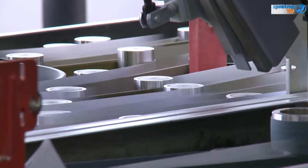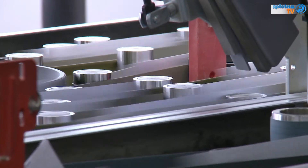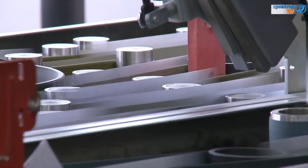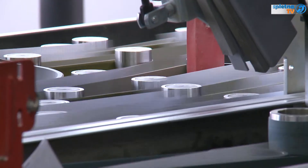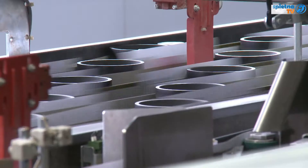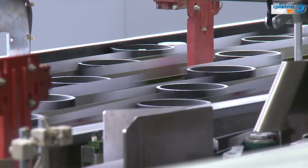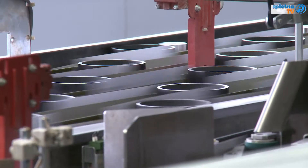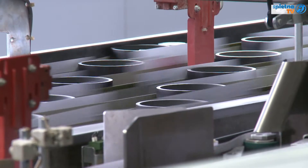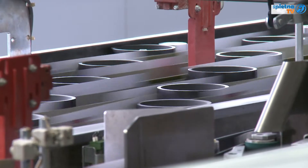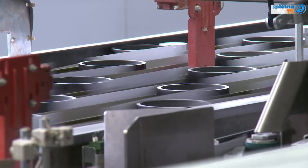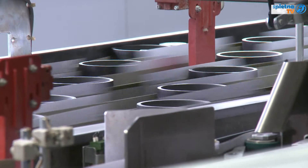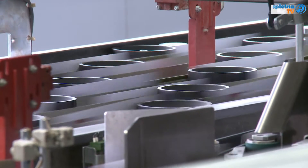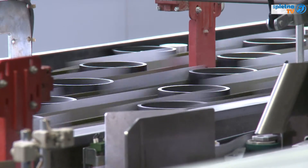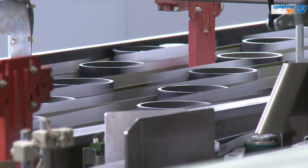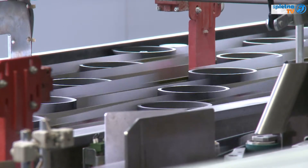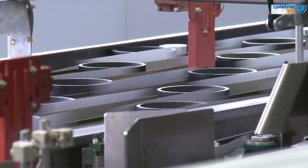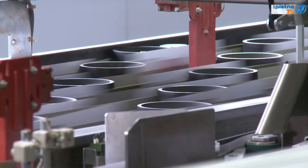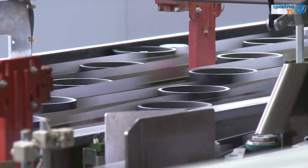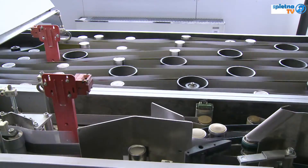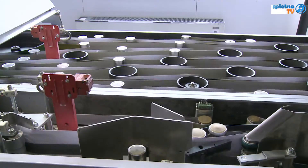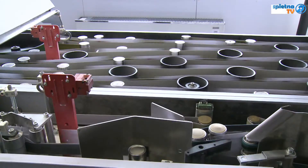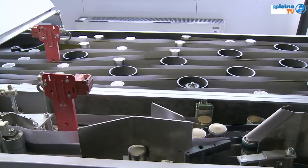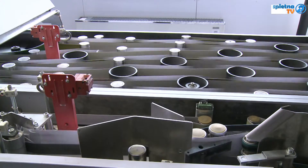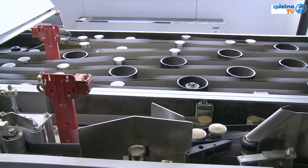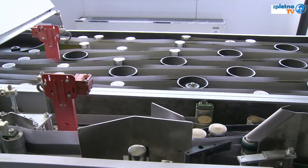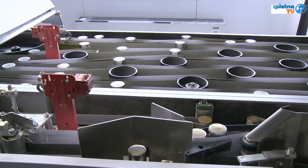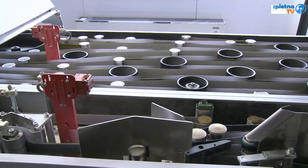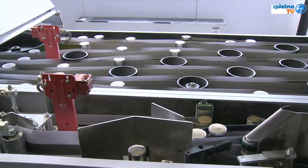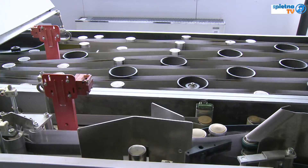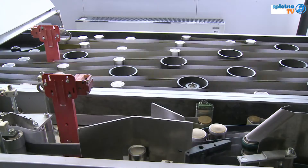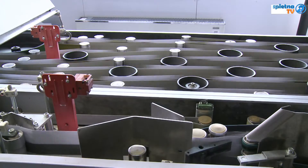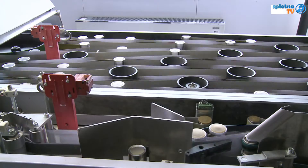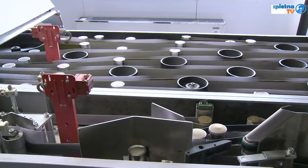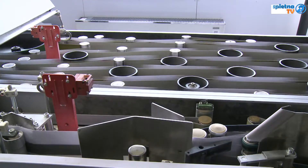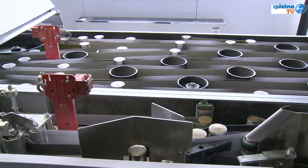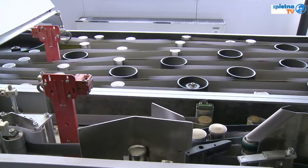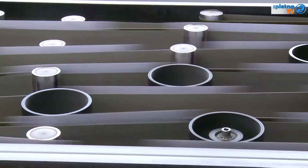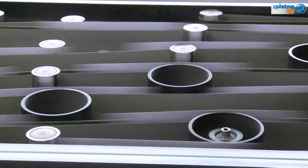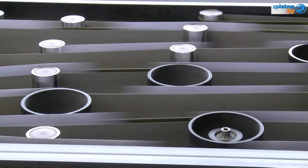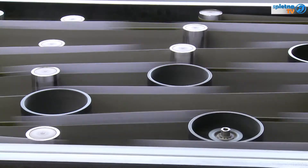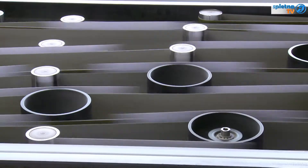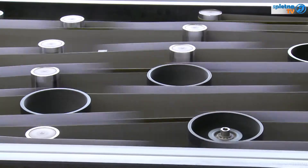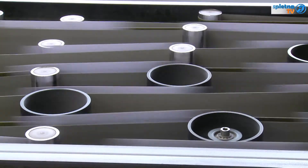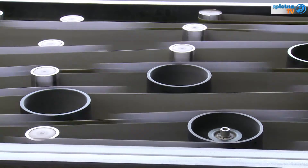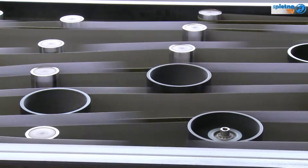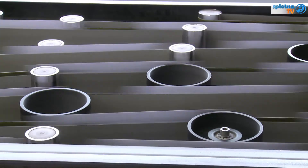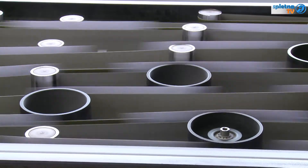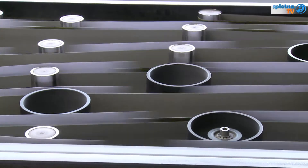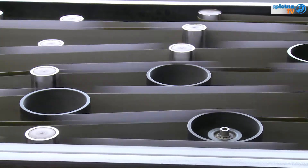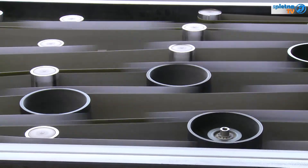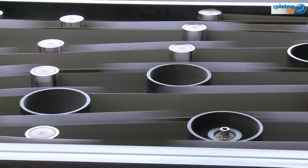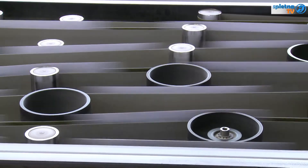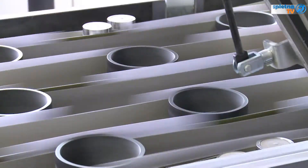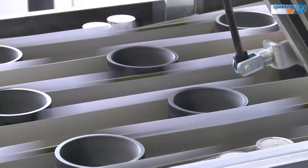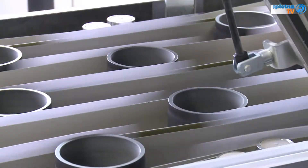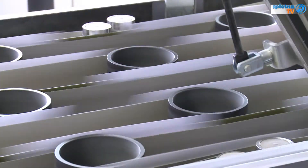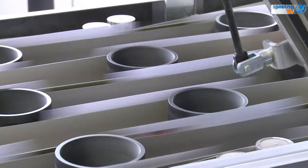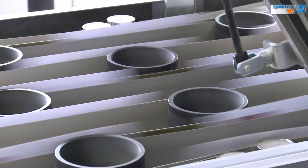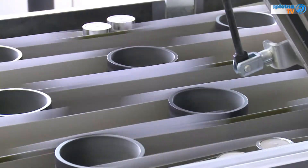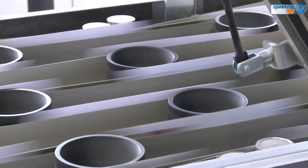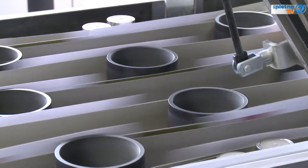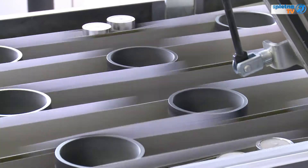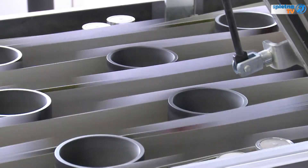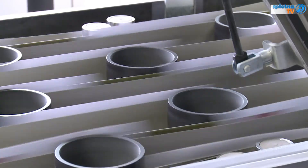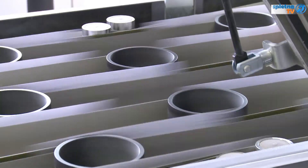hneš,